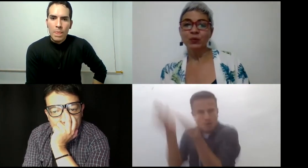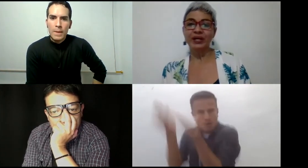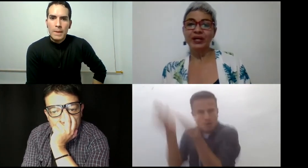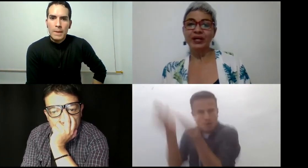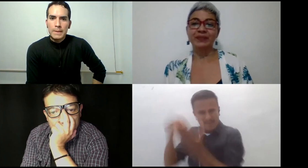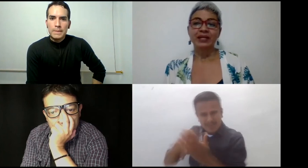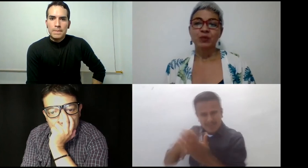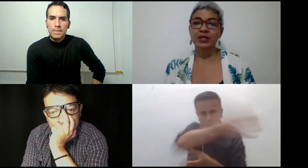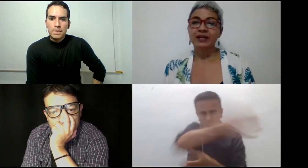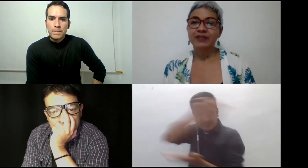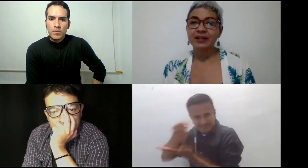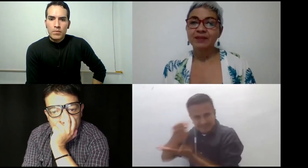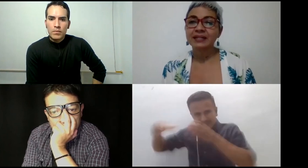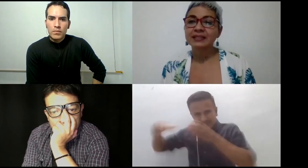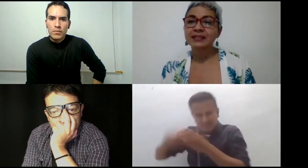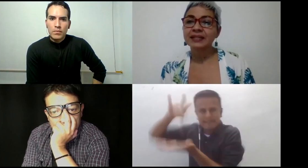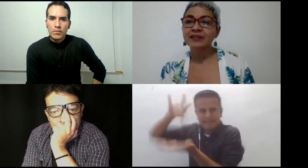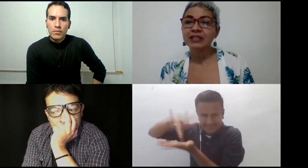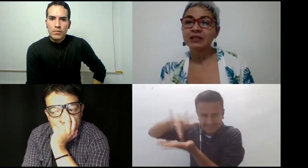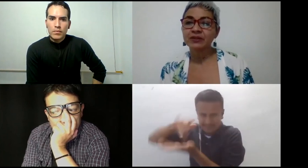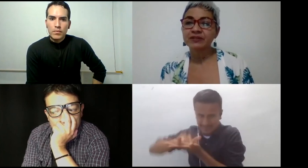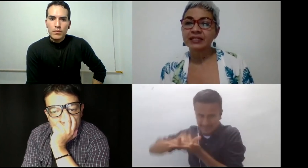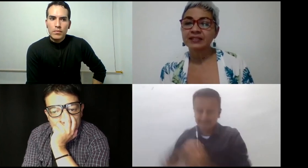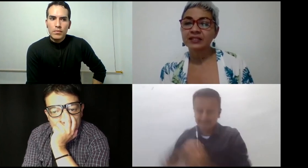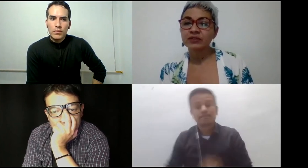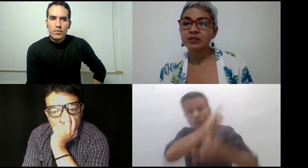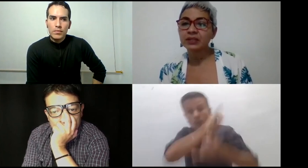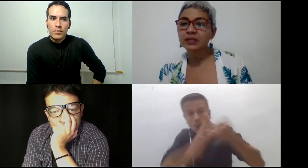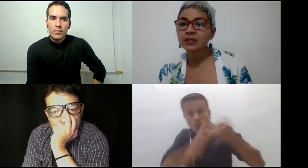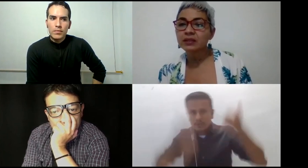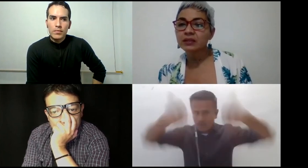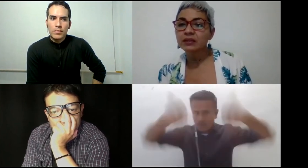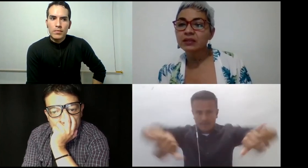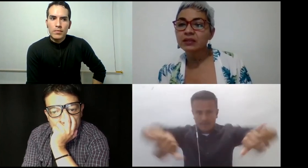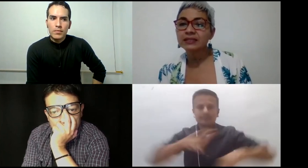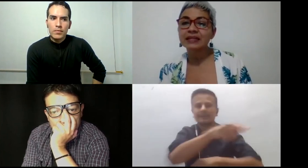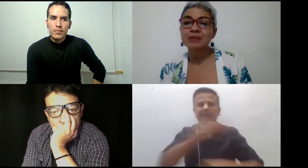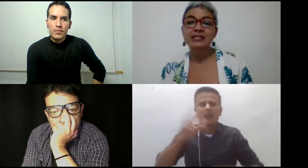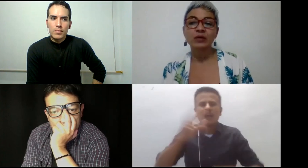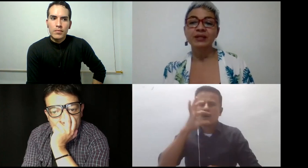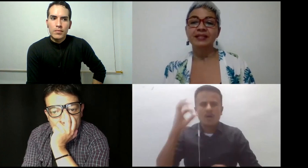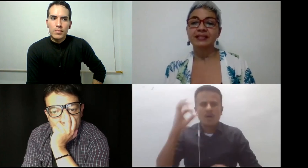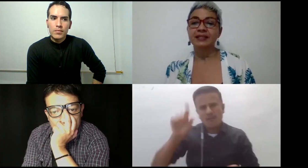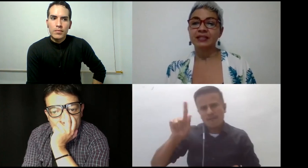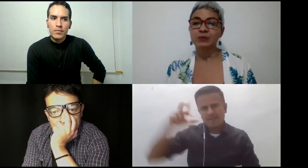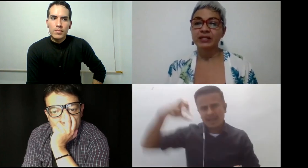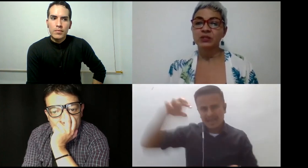Bueno, por acá, para cerrar, Felipe nos está diciendo, Felipe dice, demasiado interesante el espacio.